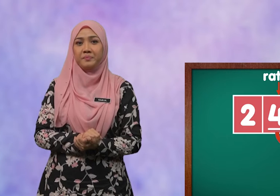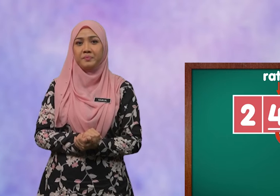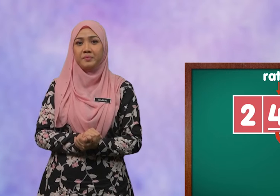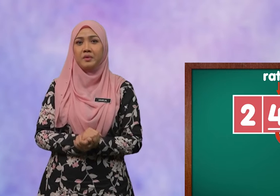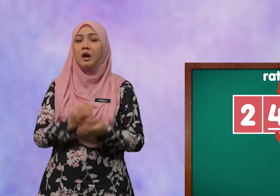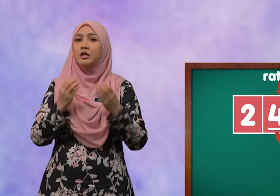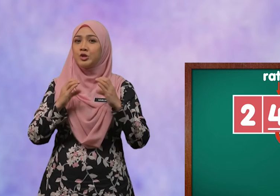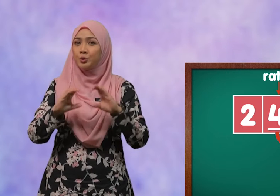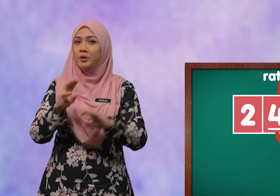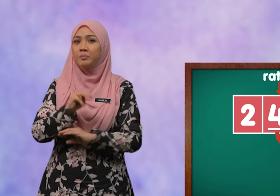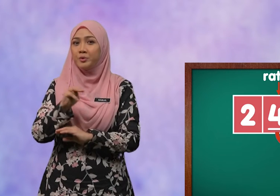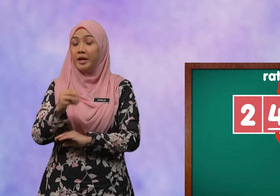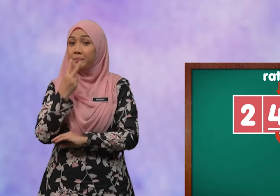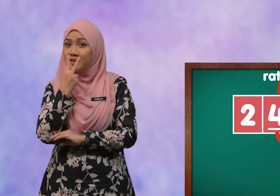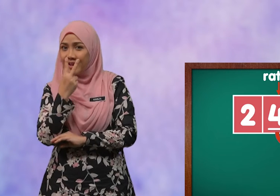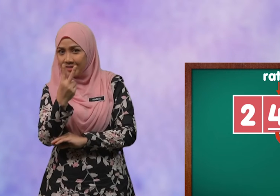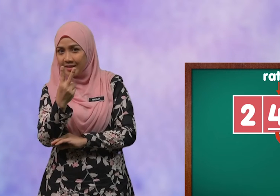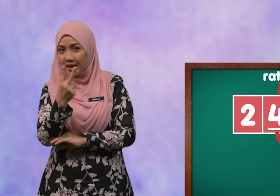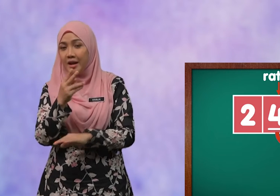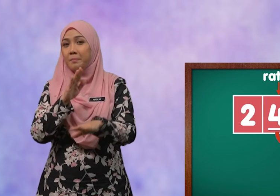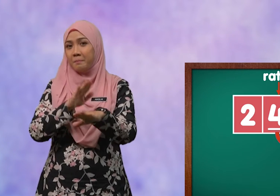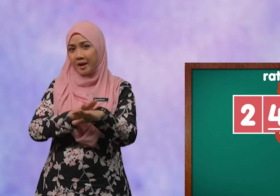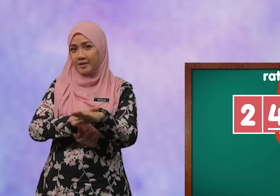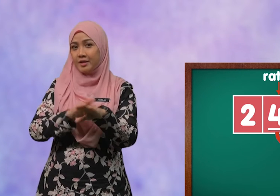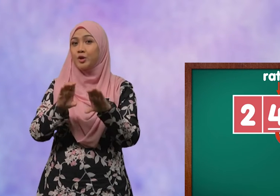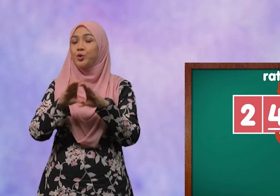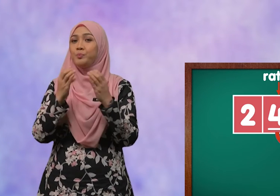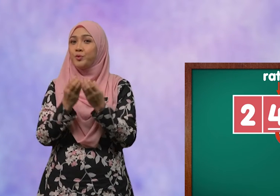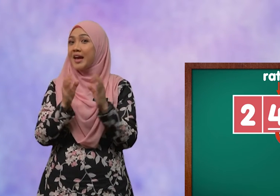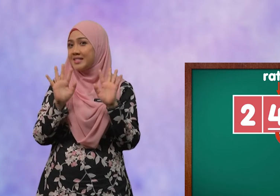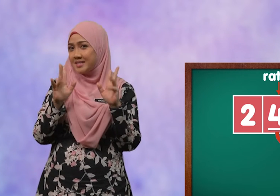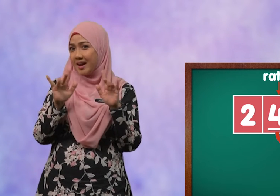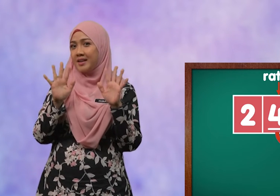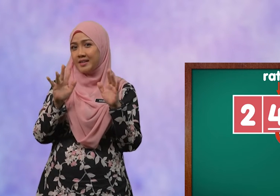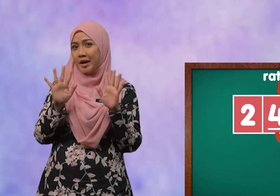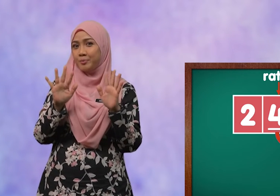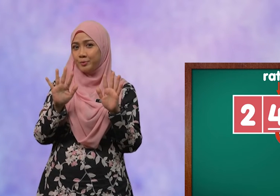Cuba, murid, perhatikan pada kumpulan jari kamu.